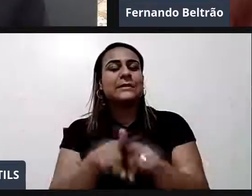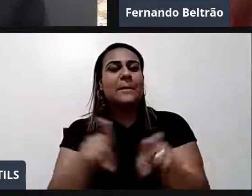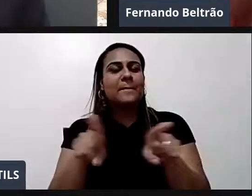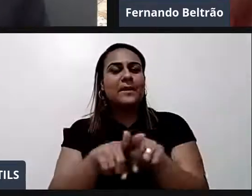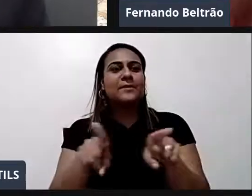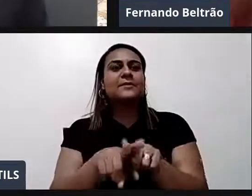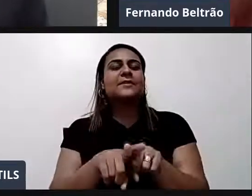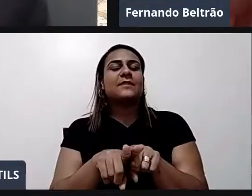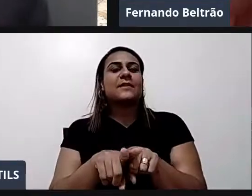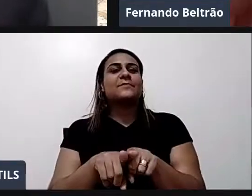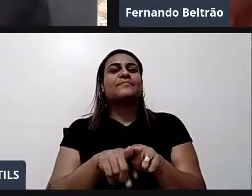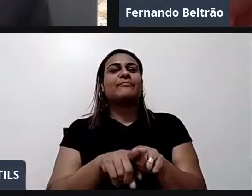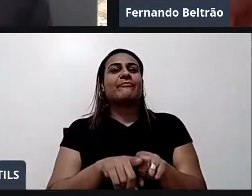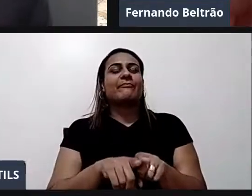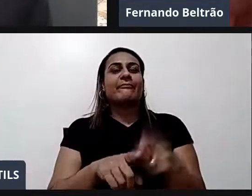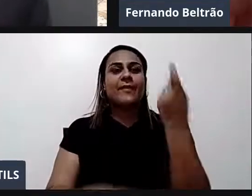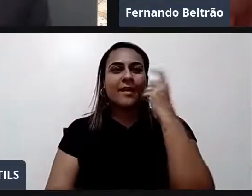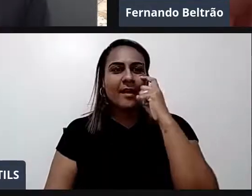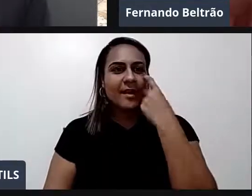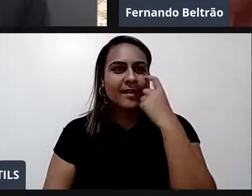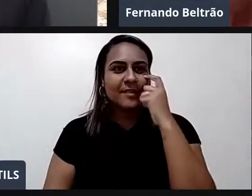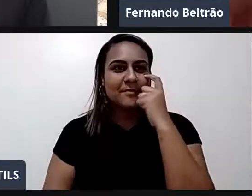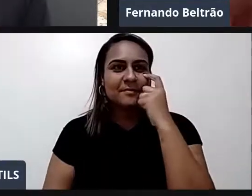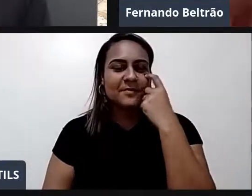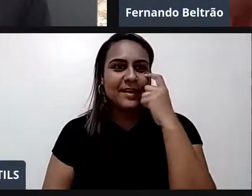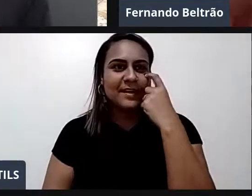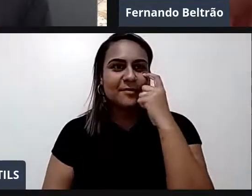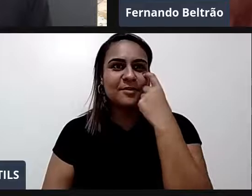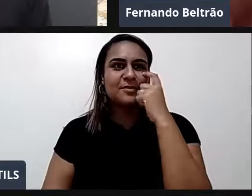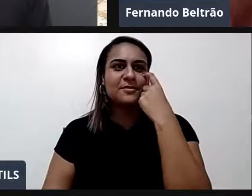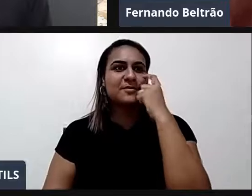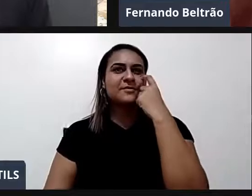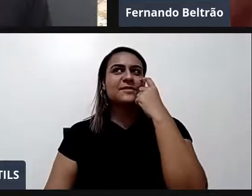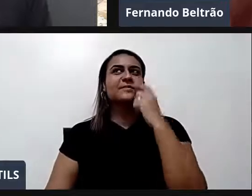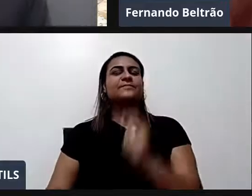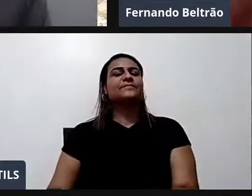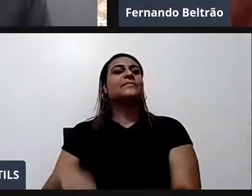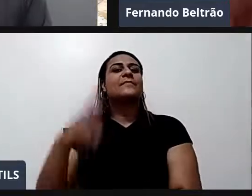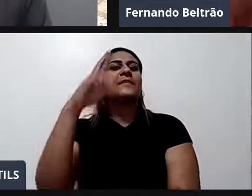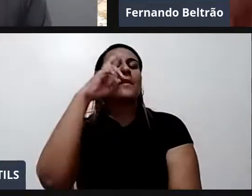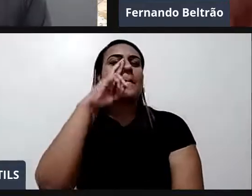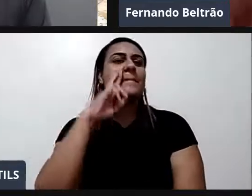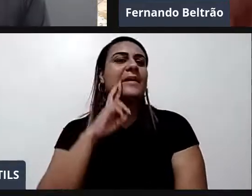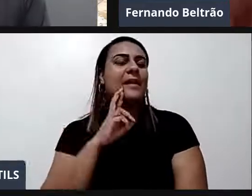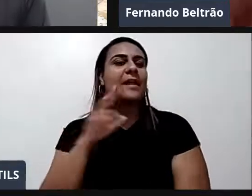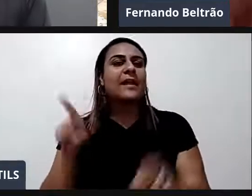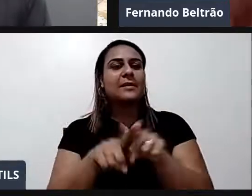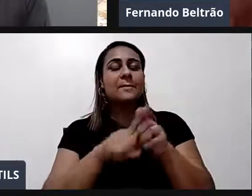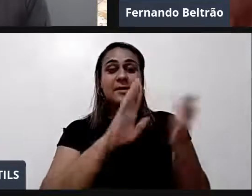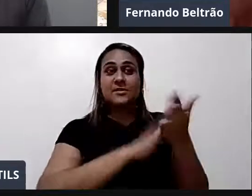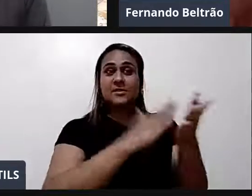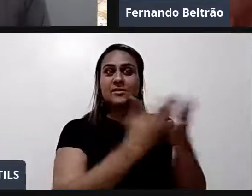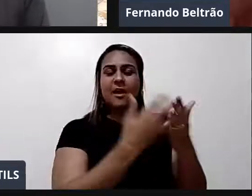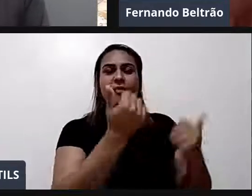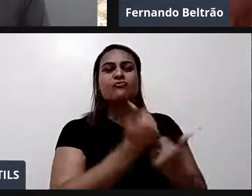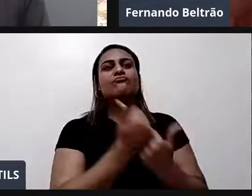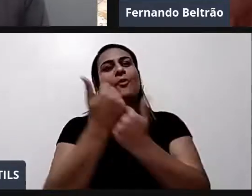intérprete Mirela Alves Mirela essas são as intérpretes que estão nos apoiando hoje nos ajudando